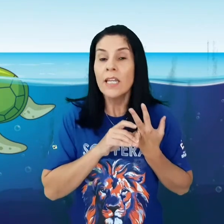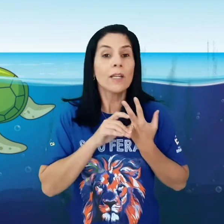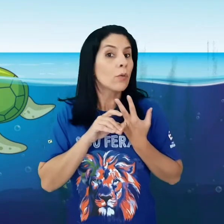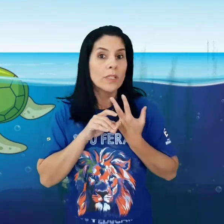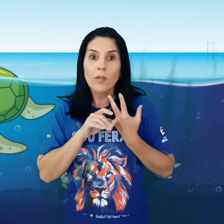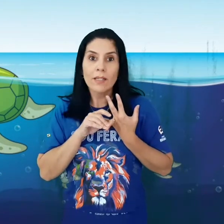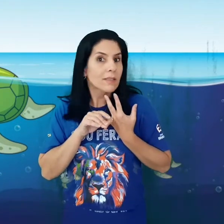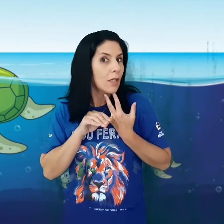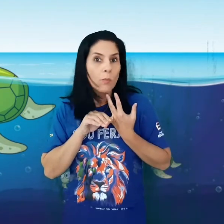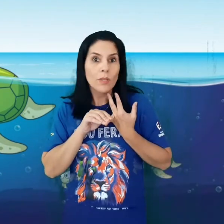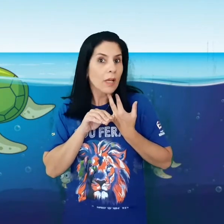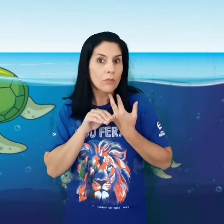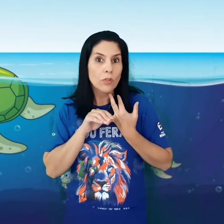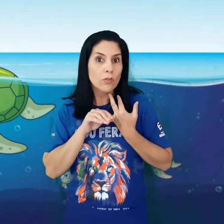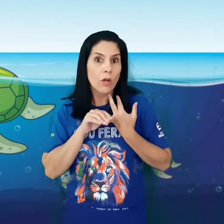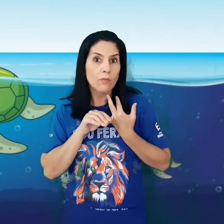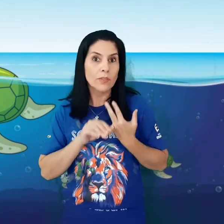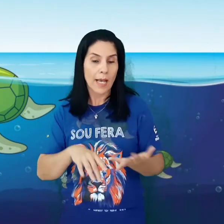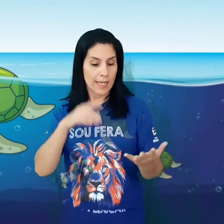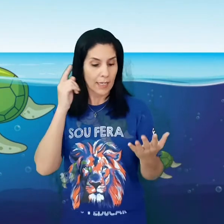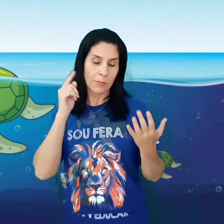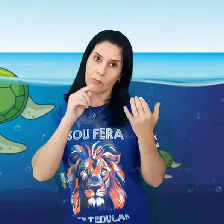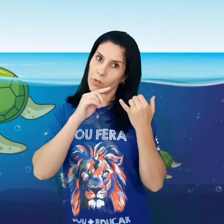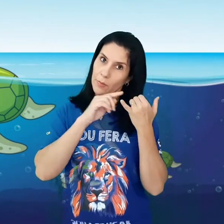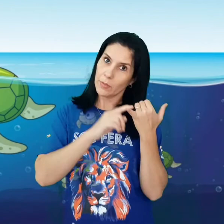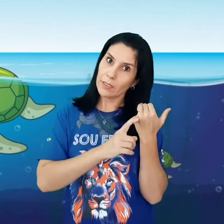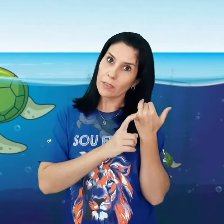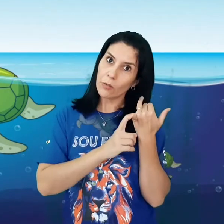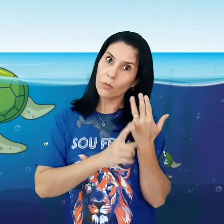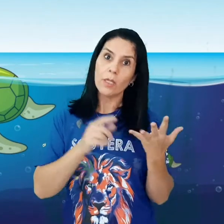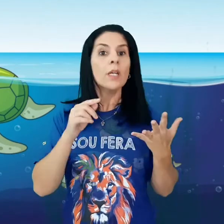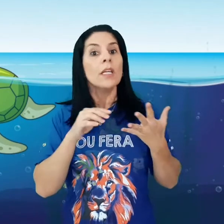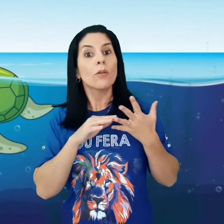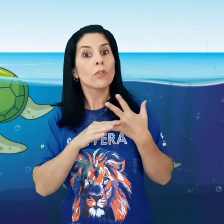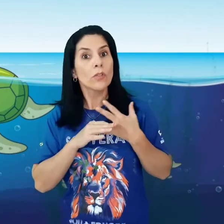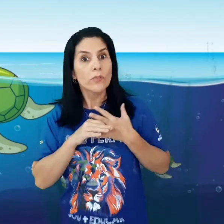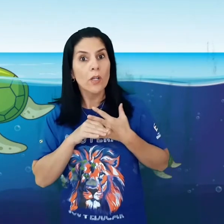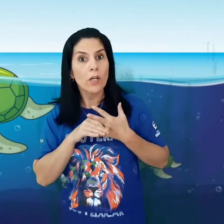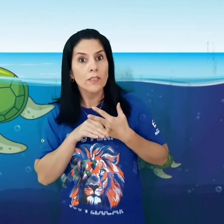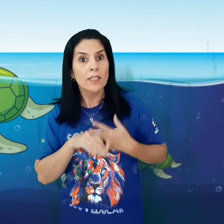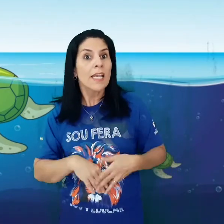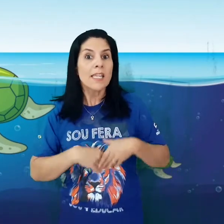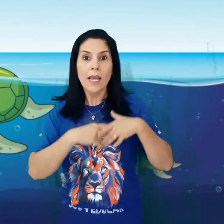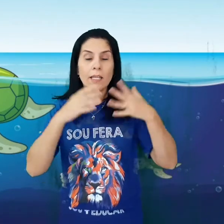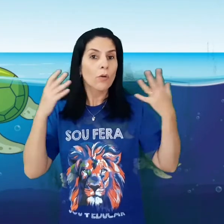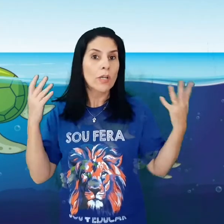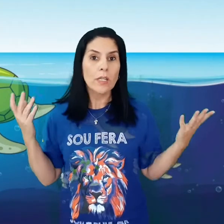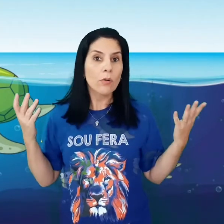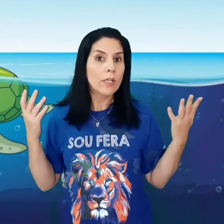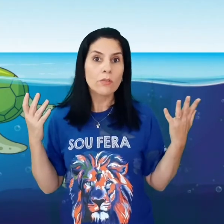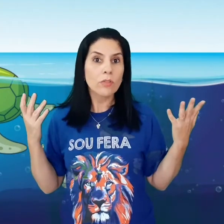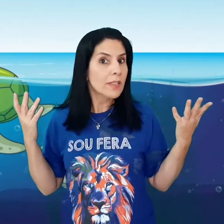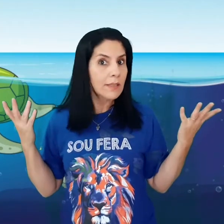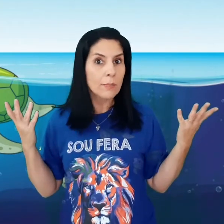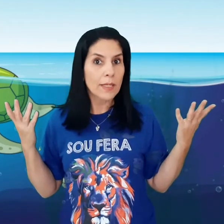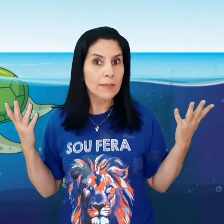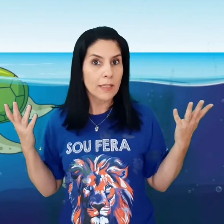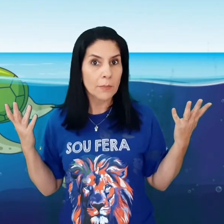E com isso, elas não botavam seus ovos. Aí, acabavam com a mamãe tartaruga e com seus filhotes. E aí, corria o risco de desaparecer.